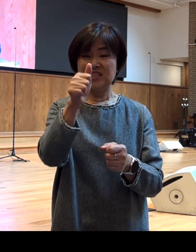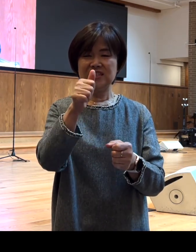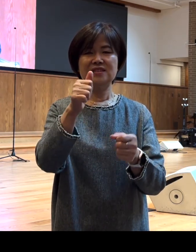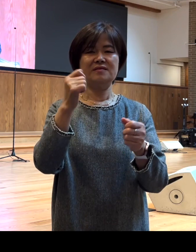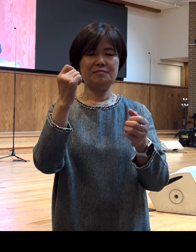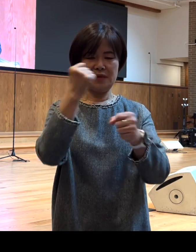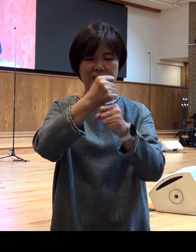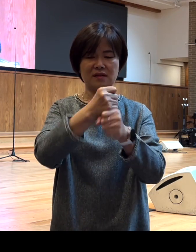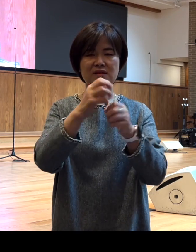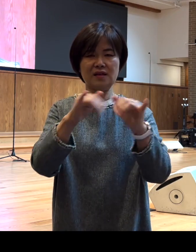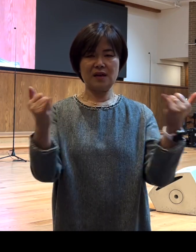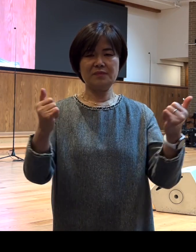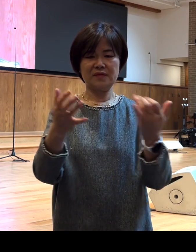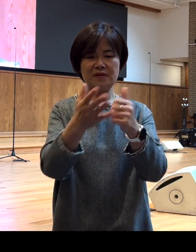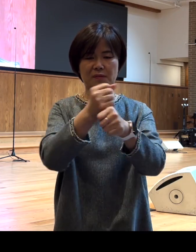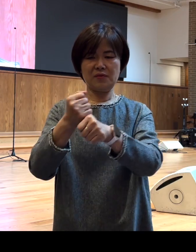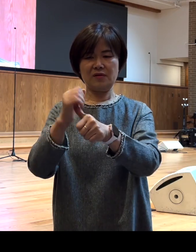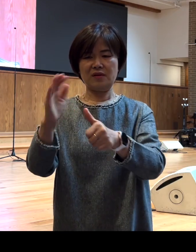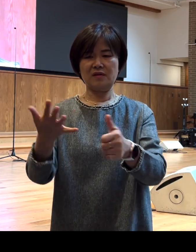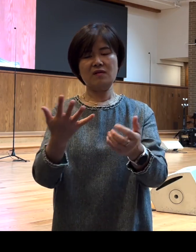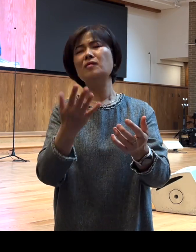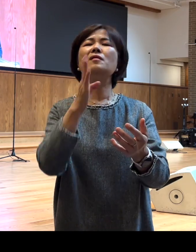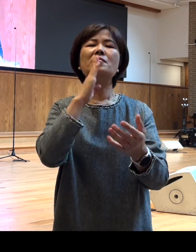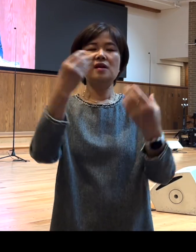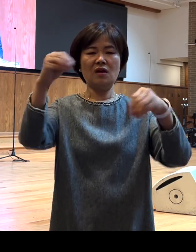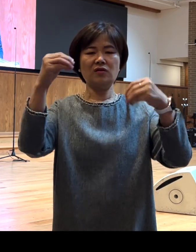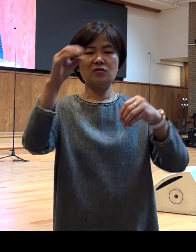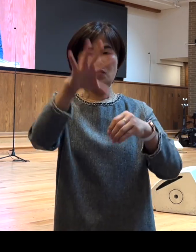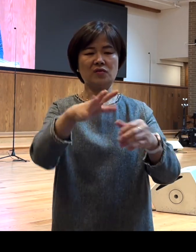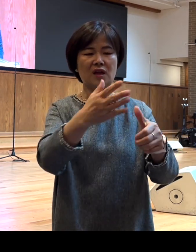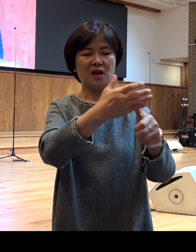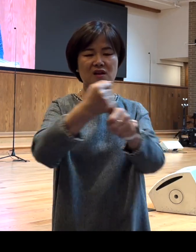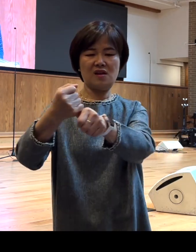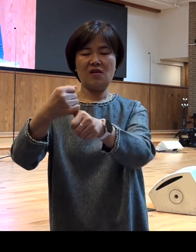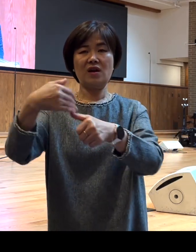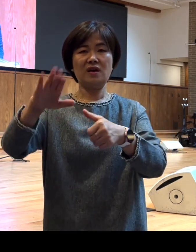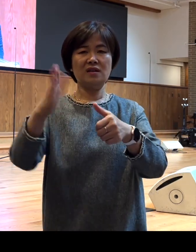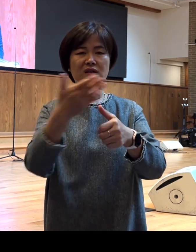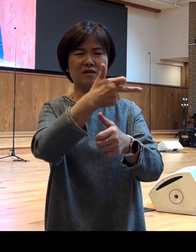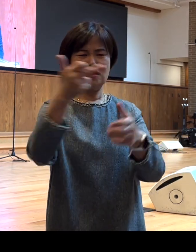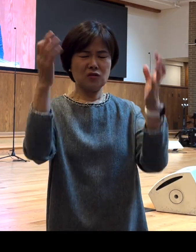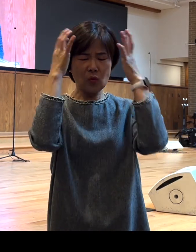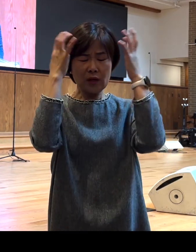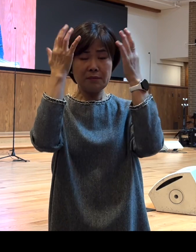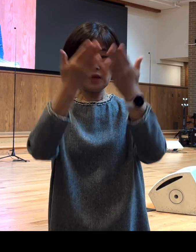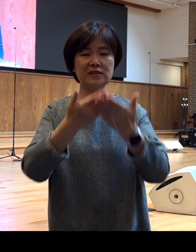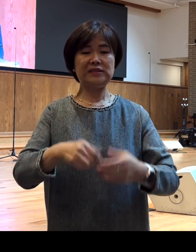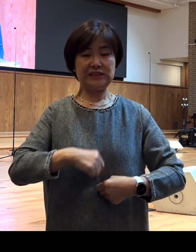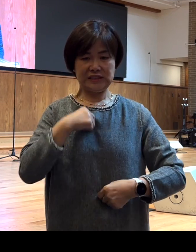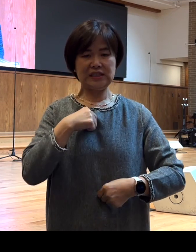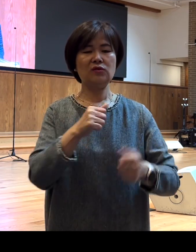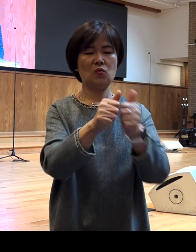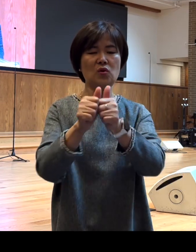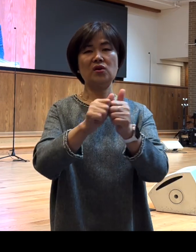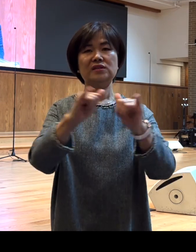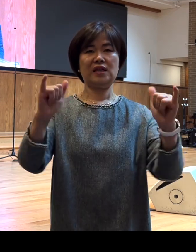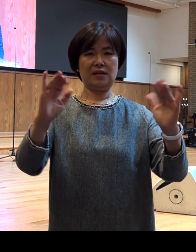연극장에 끌려가서 큰 곤경을 치룬 바울의 신실한 동역자였습니다 여러분 아리스다곤은